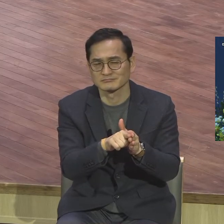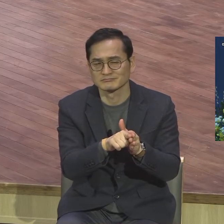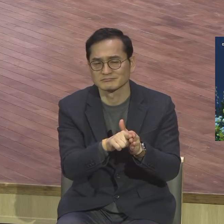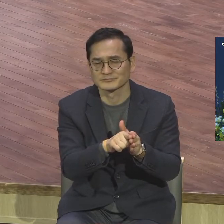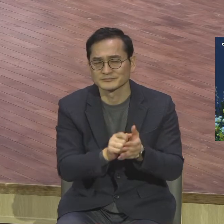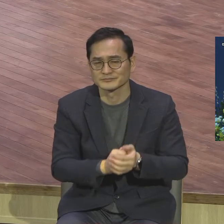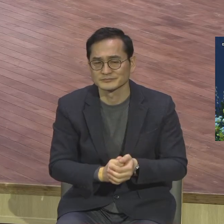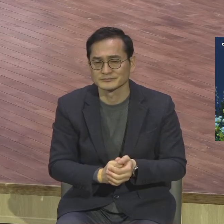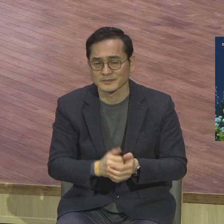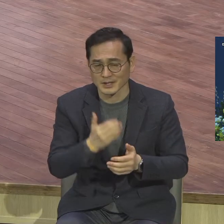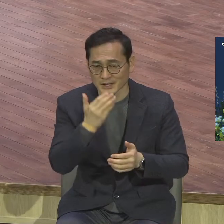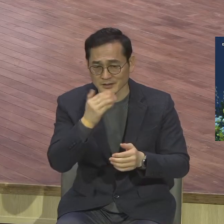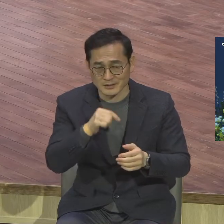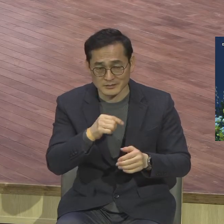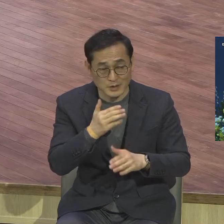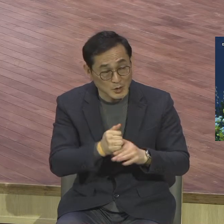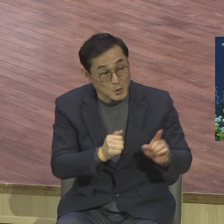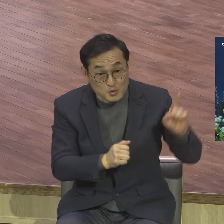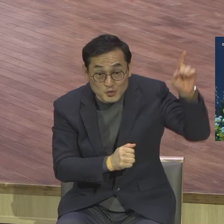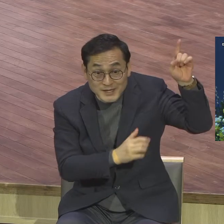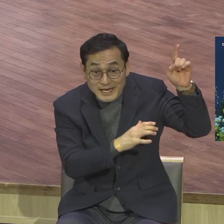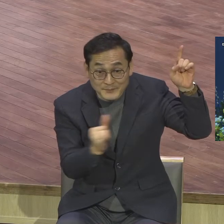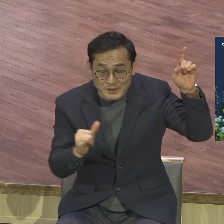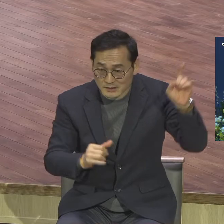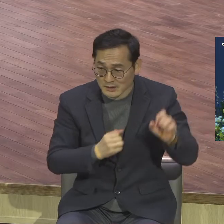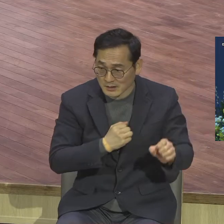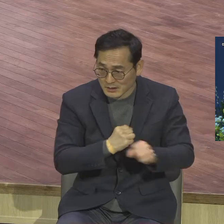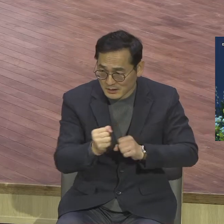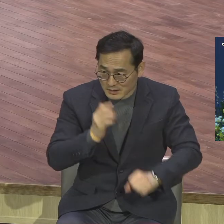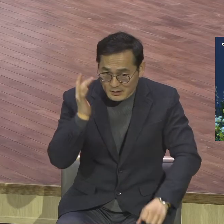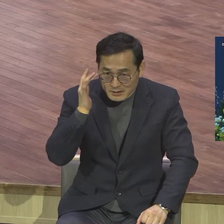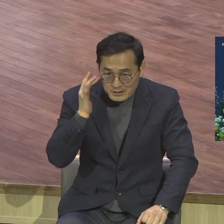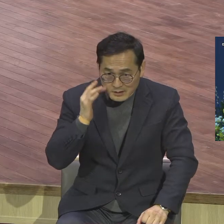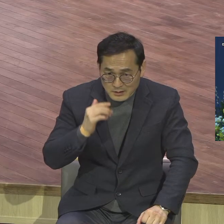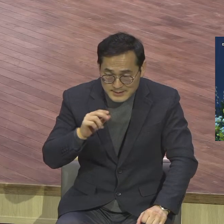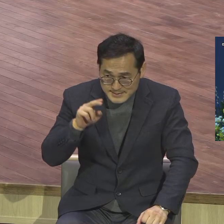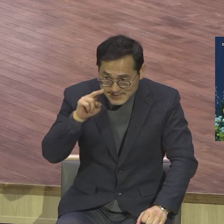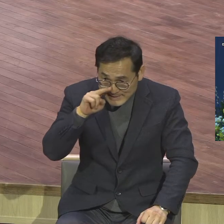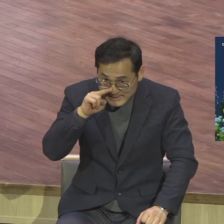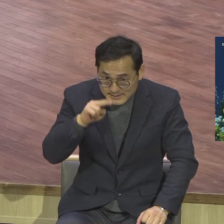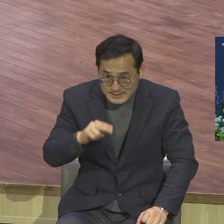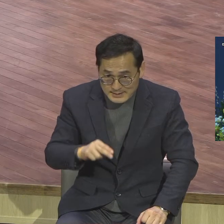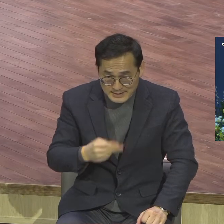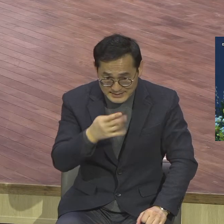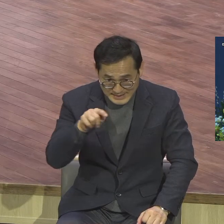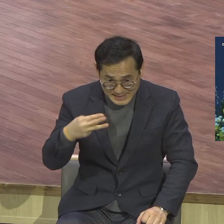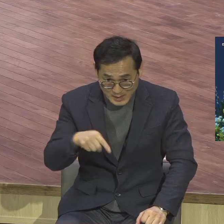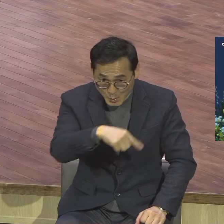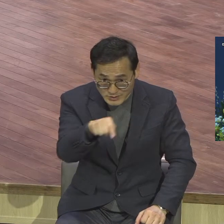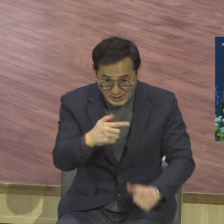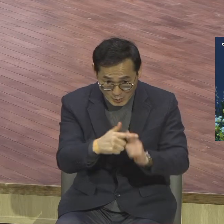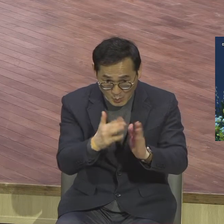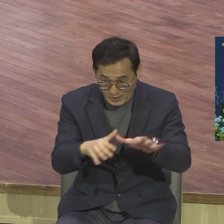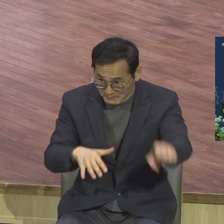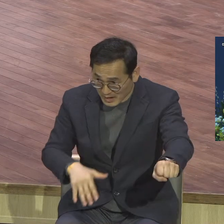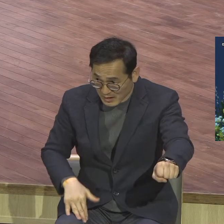지도자들이 당황했습니다 저 바울이 오더니 이 그야말로 대사님과 뒤집어 놓는다 그래서